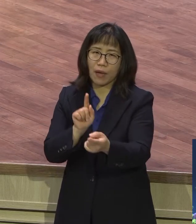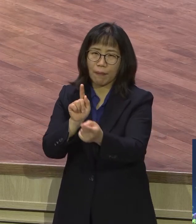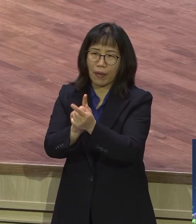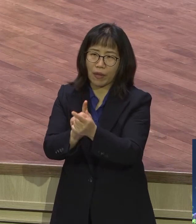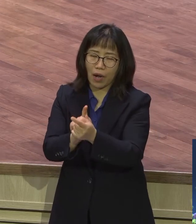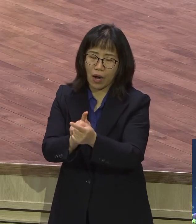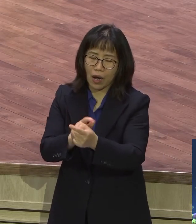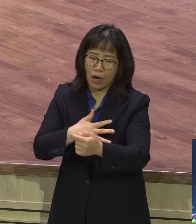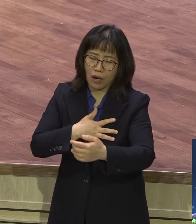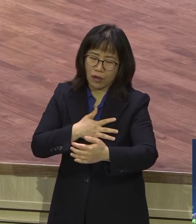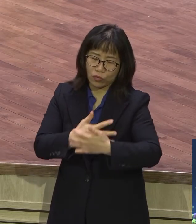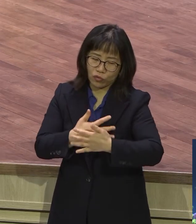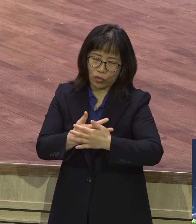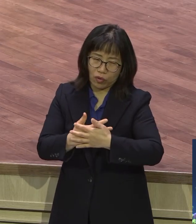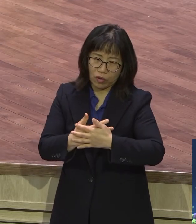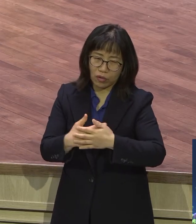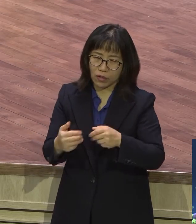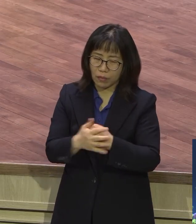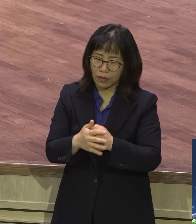비틀거리고 흔들거리며 길을 간다